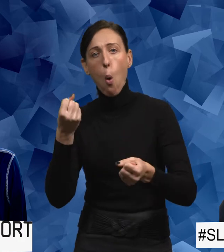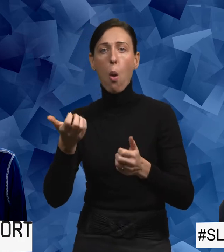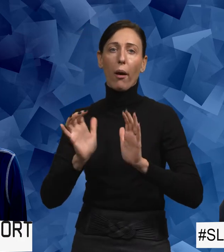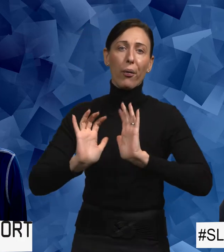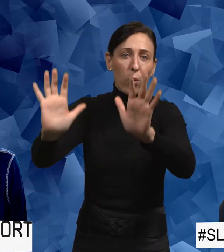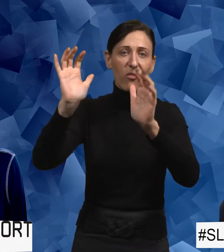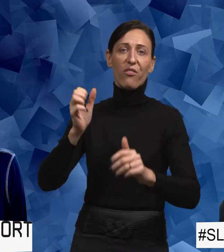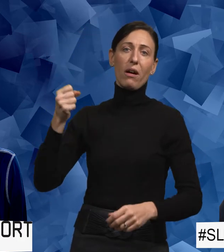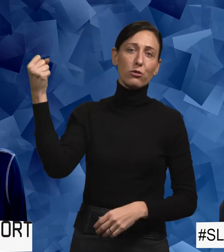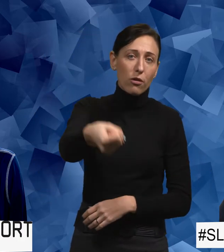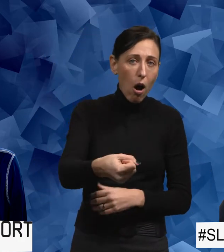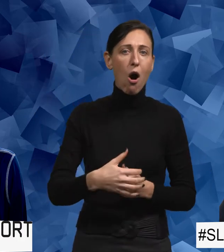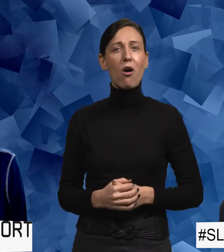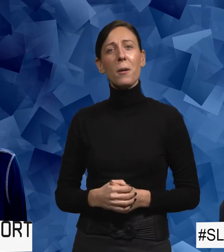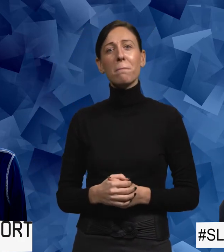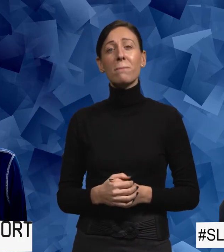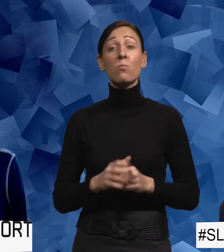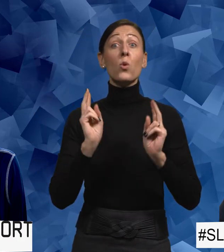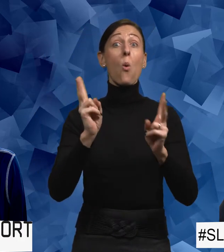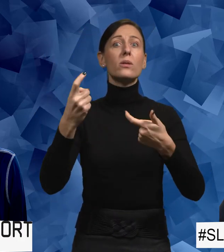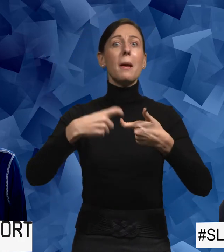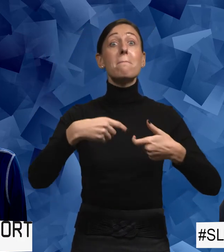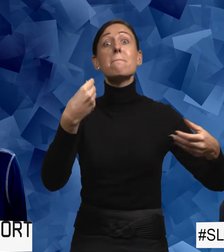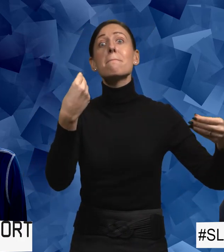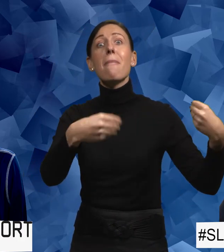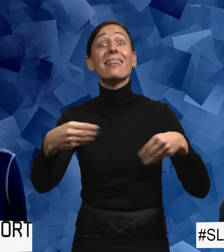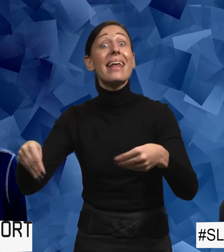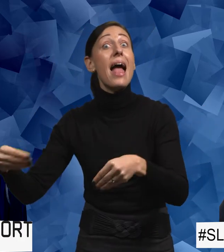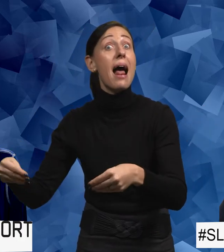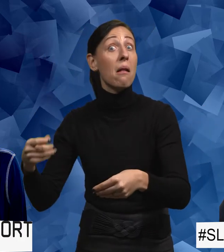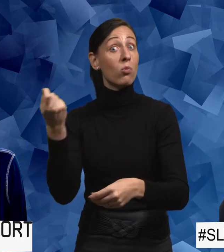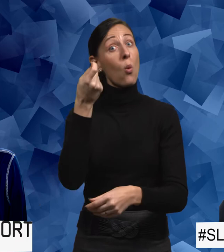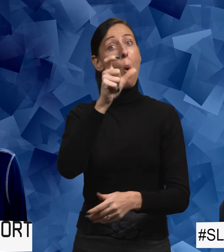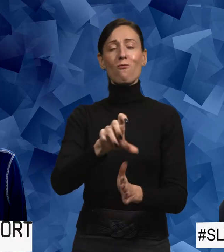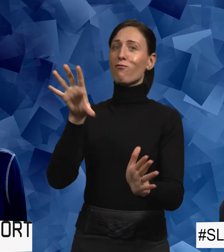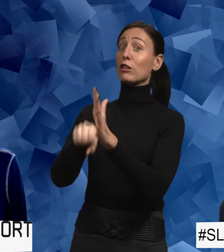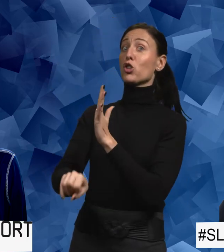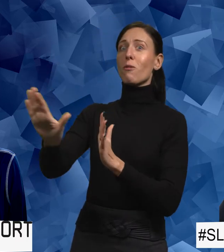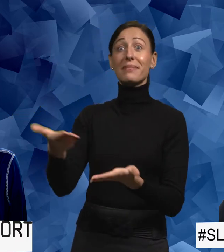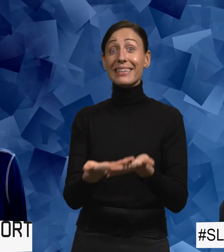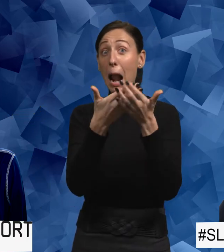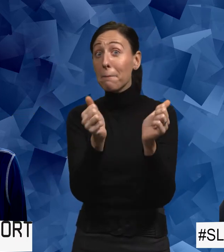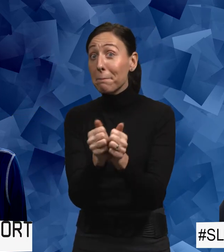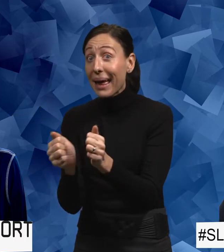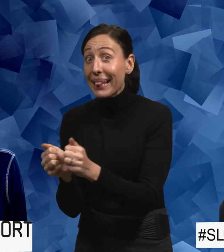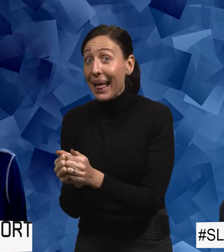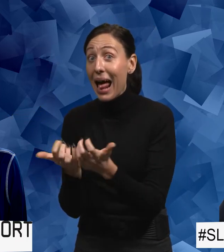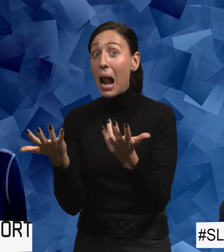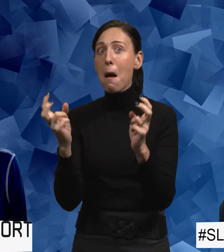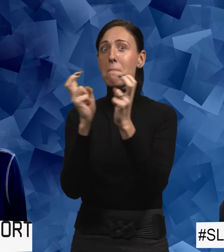våldet med knuffar och slag. Men det kan ju också i det då vara materiellt. vill säga att man förstör någons hjälpmedel. Plockar